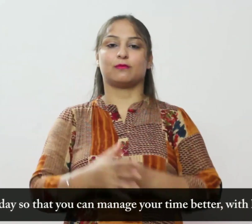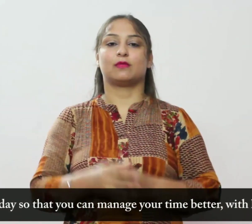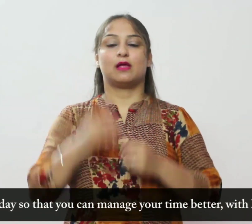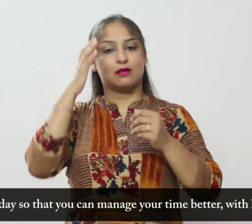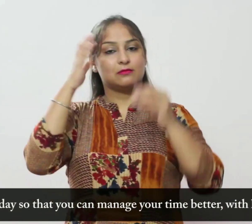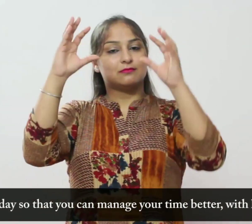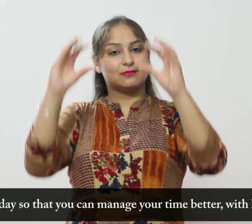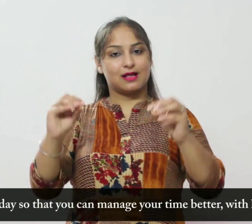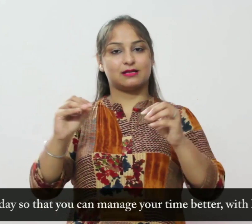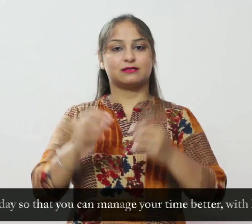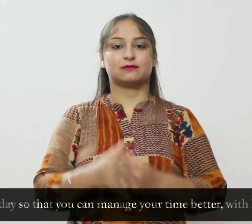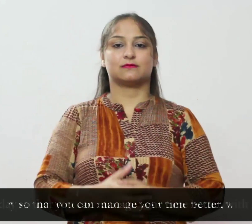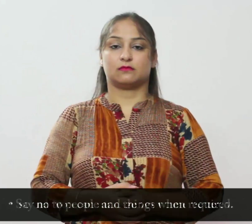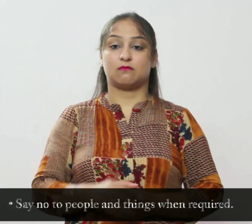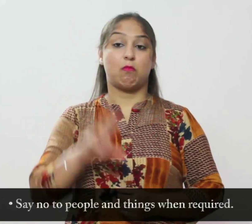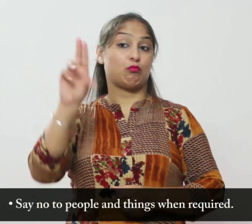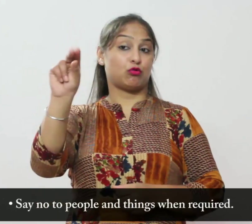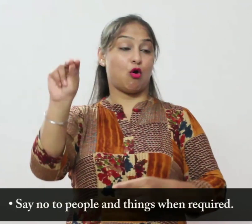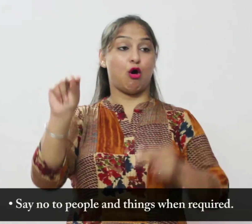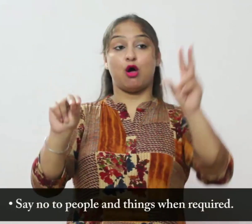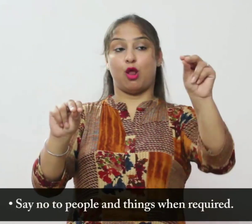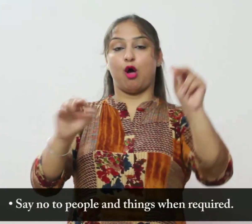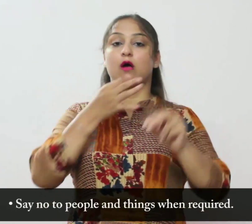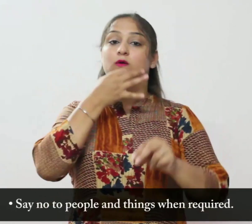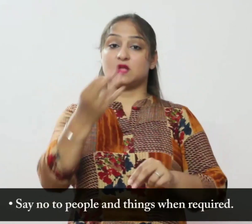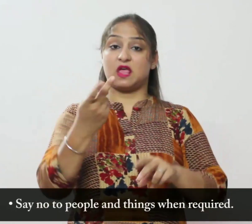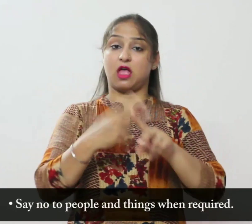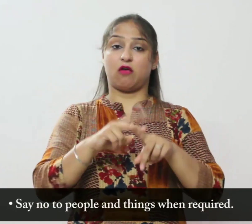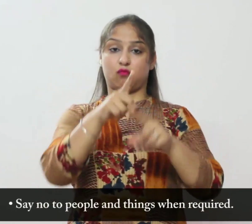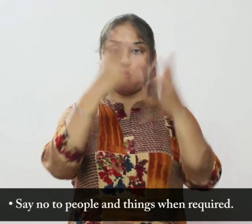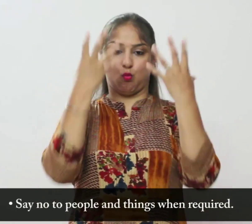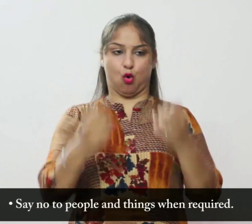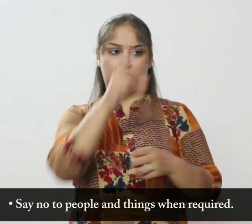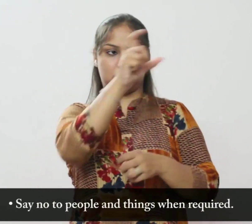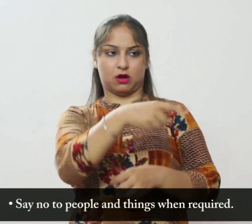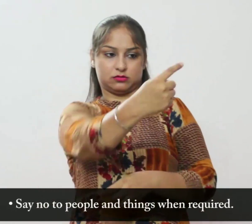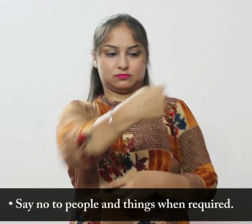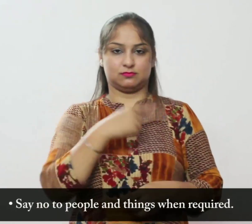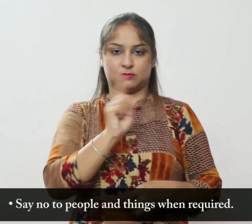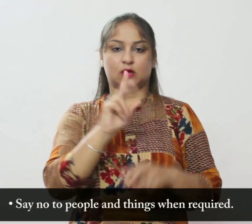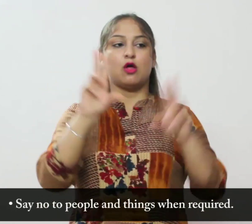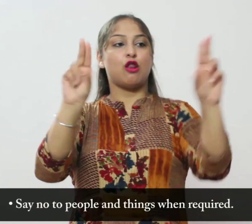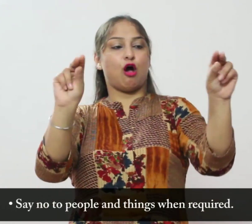सकें। आविशक्ता होने पर लोगों और चीजों के लिए ना बोलें।